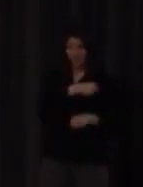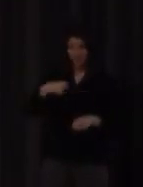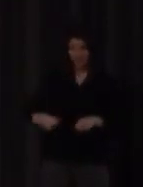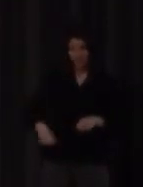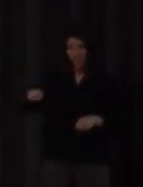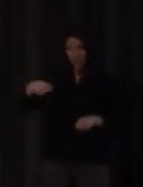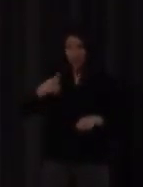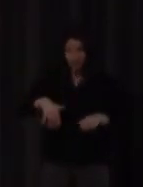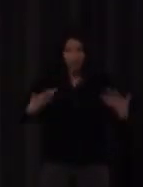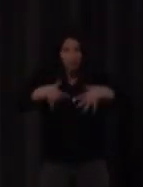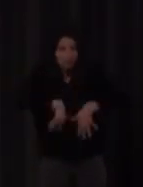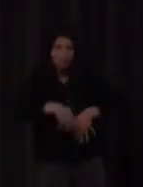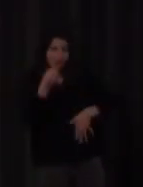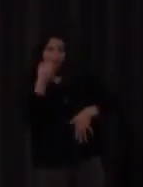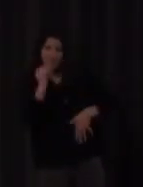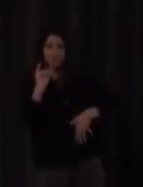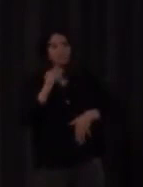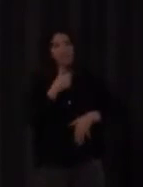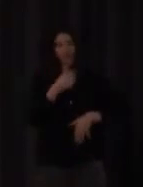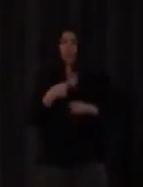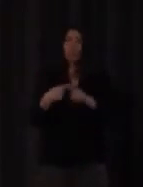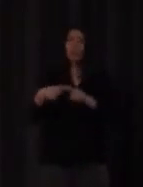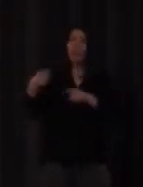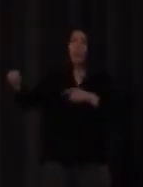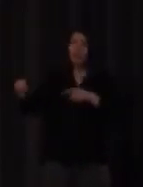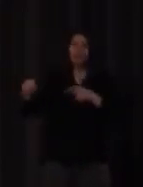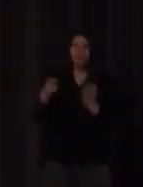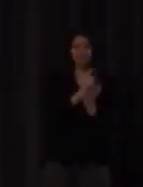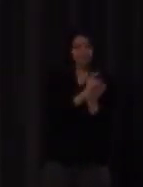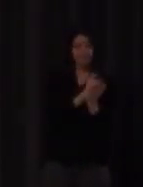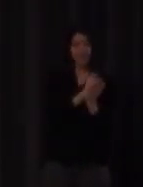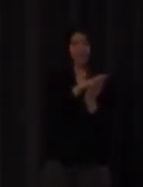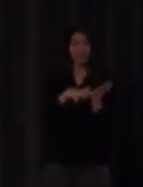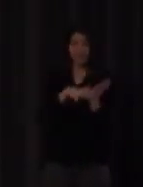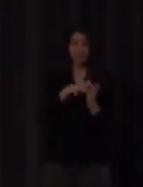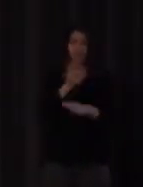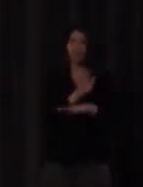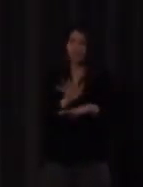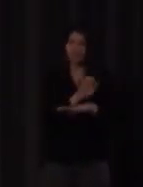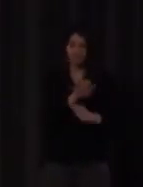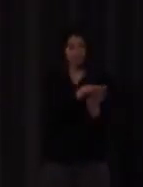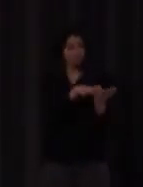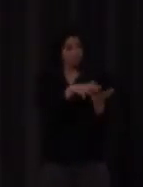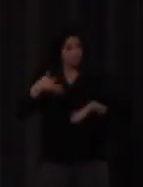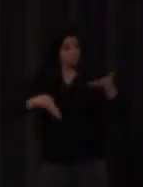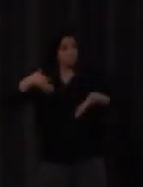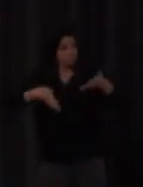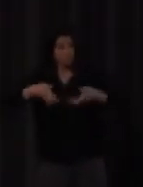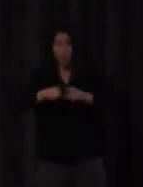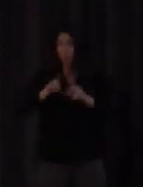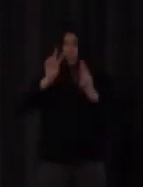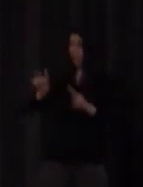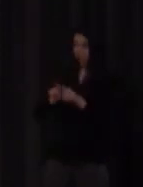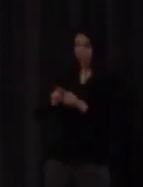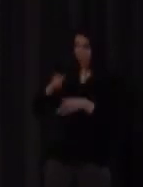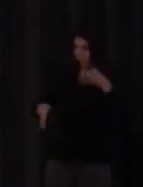porque signaba textos escritos en SEA ahora bien parecía un robot pero se le entendía y eso es